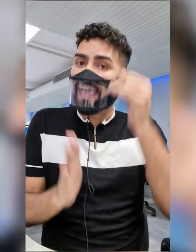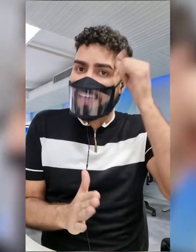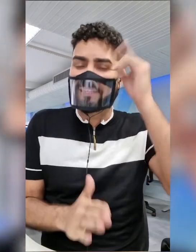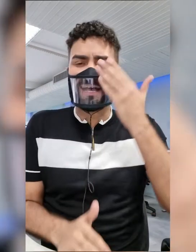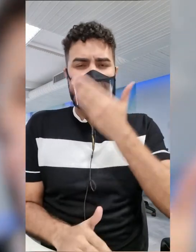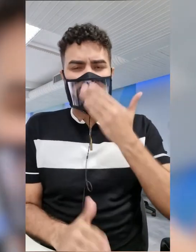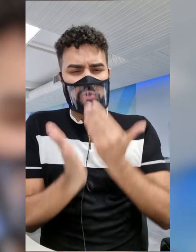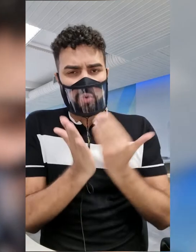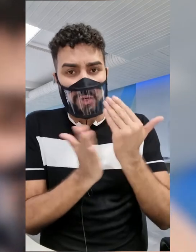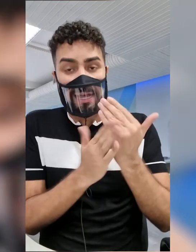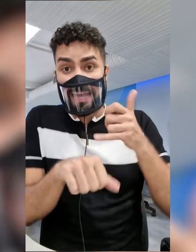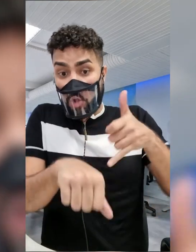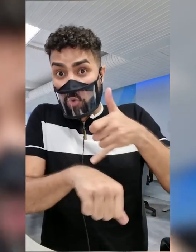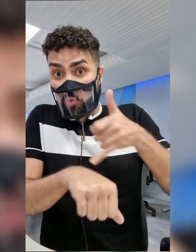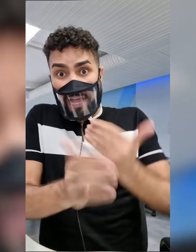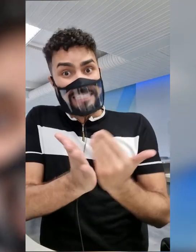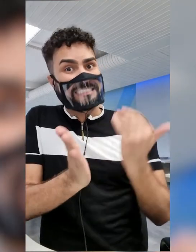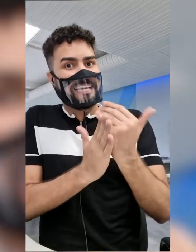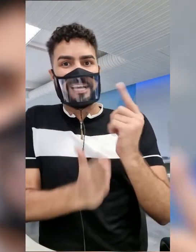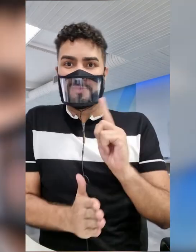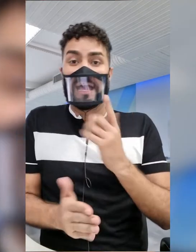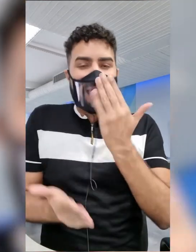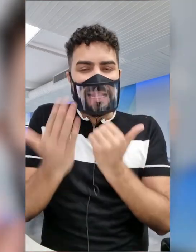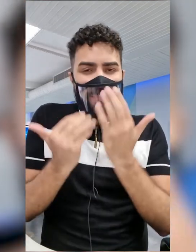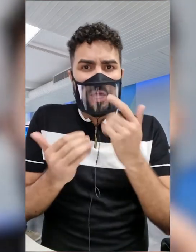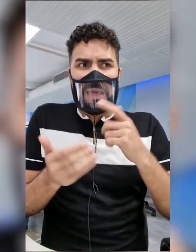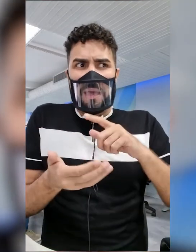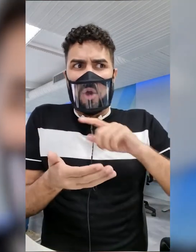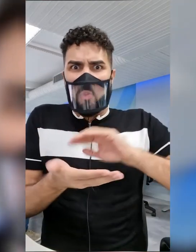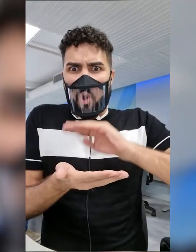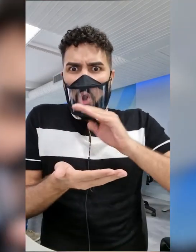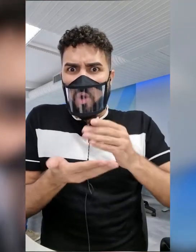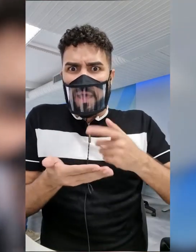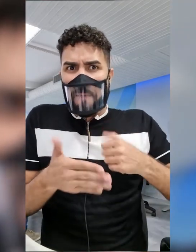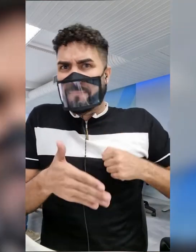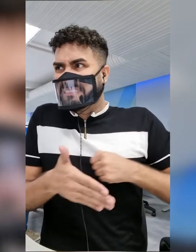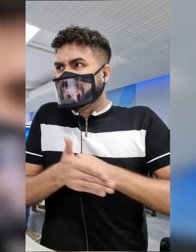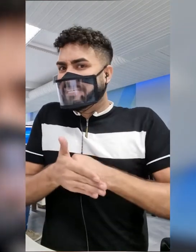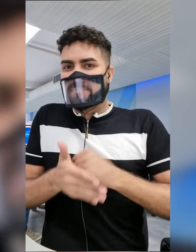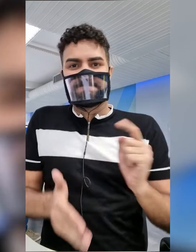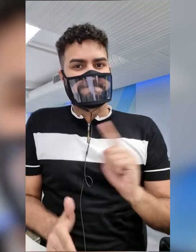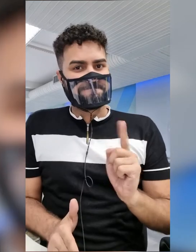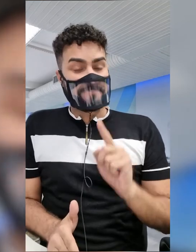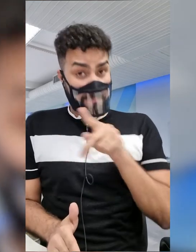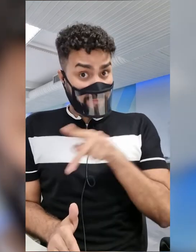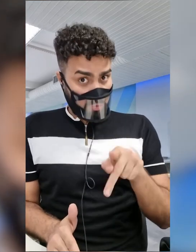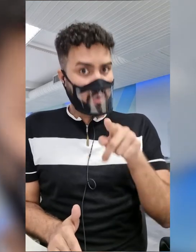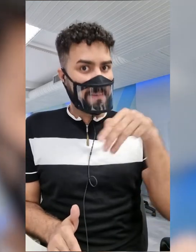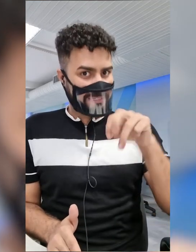evitar açúcares e gorduras em excesso, além de refeições muito pesadas. O professor Marcelo também